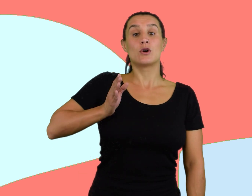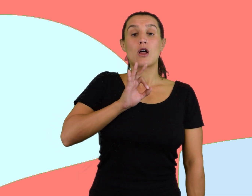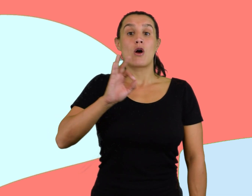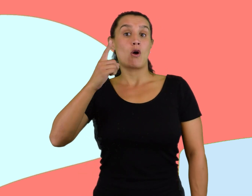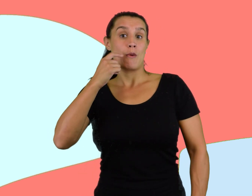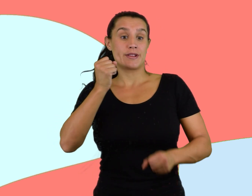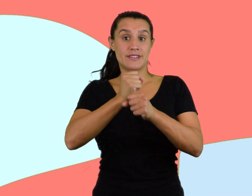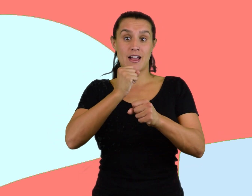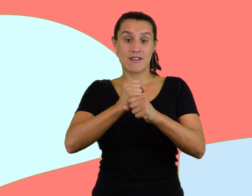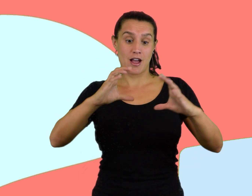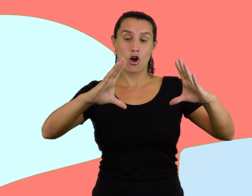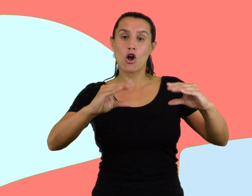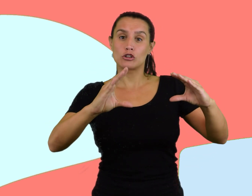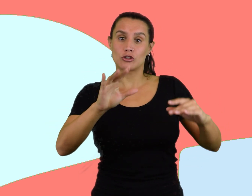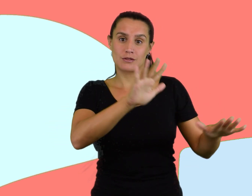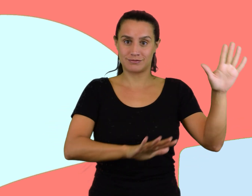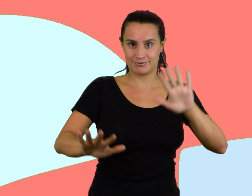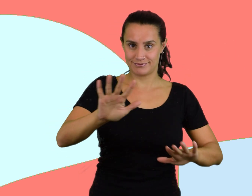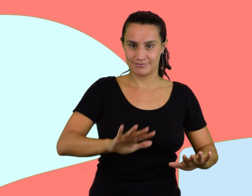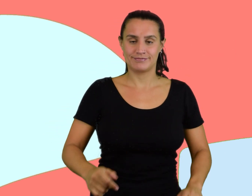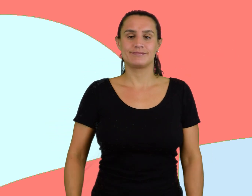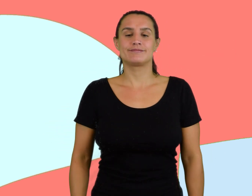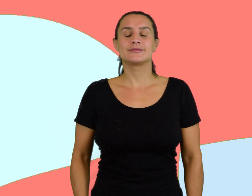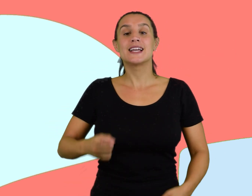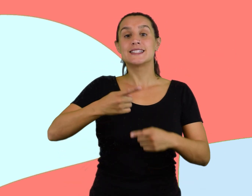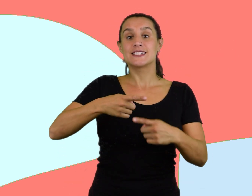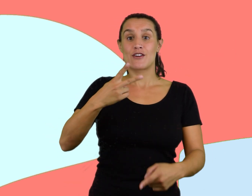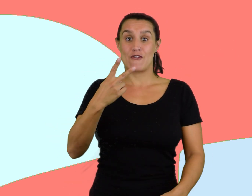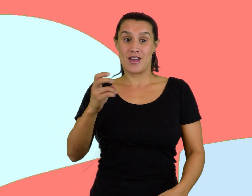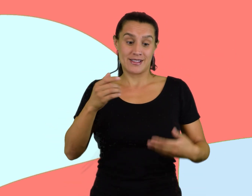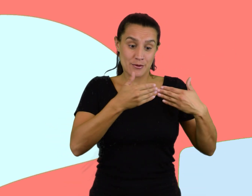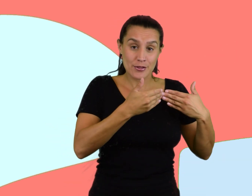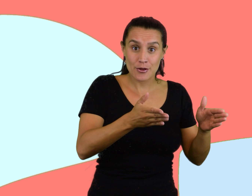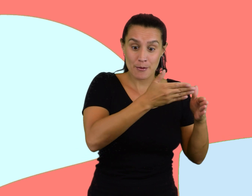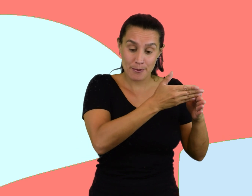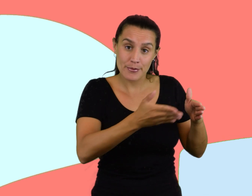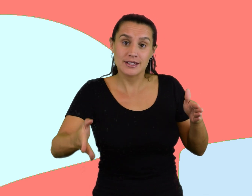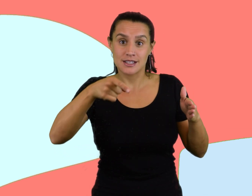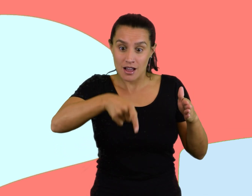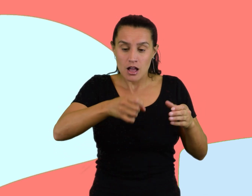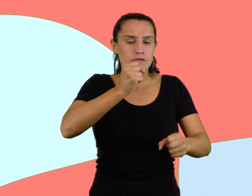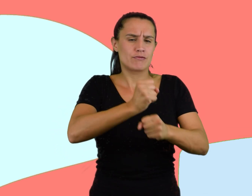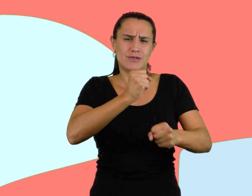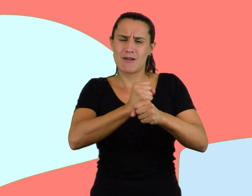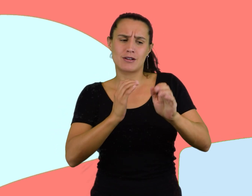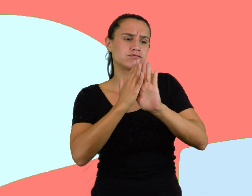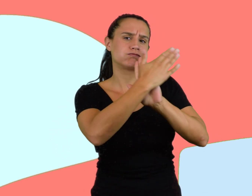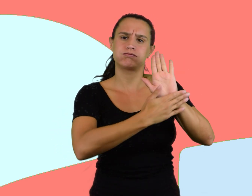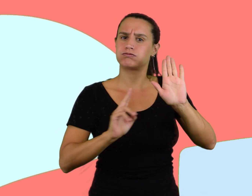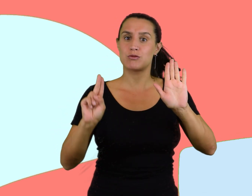Colchonero, colchonera. En la primera mitad del siglo XX, este oficio se ejercía en todo el